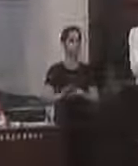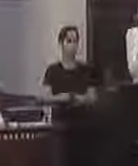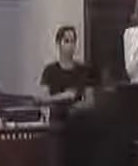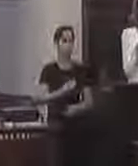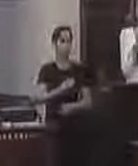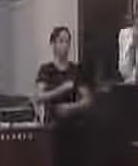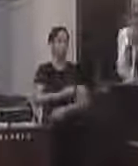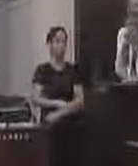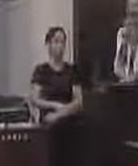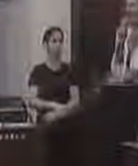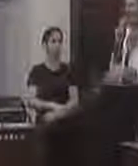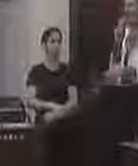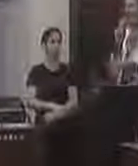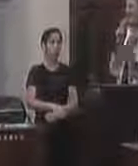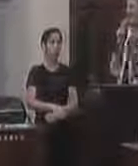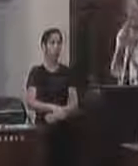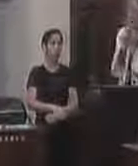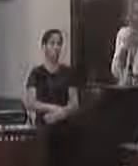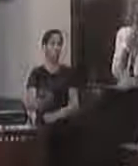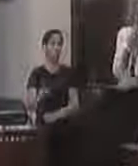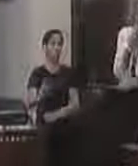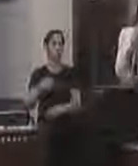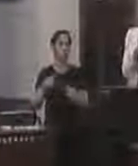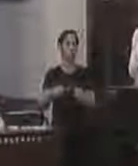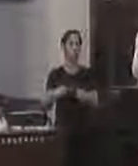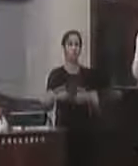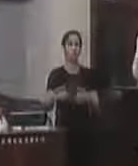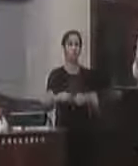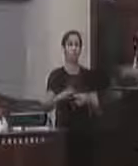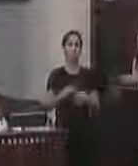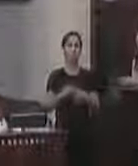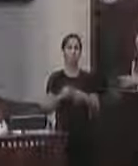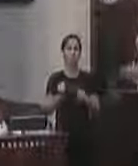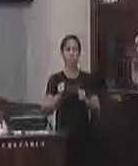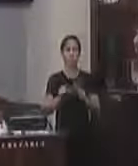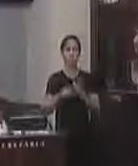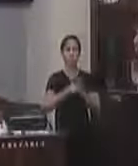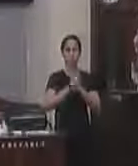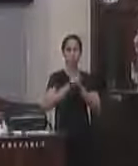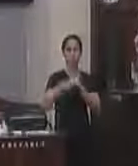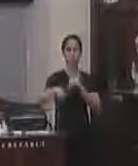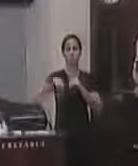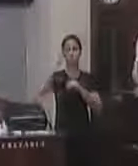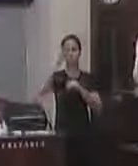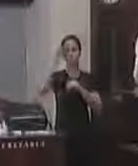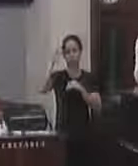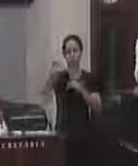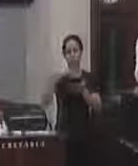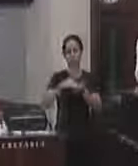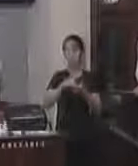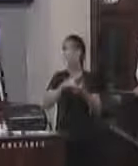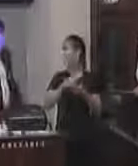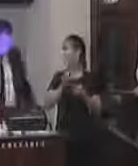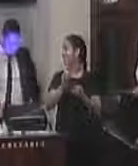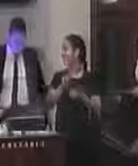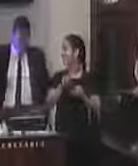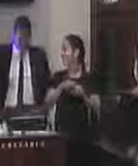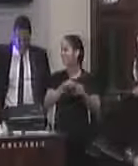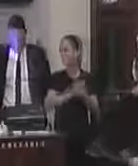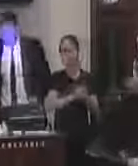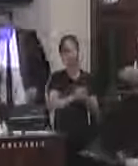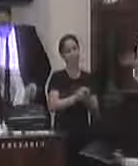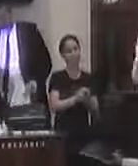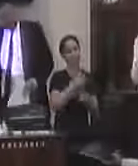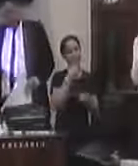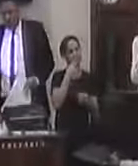presente tá sempre que for necessário estou à disposição não só aqui mas principalmente na secretaria de educação e